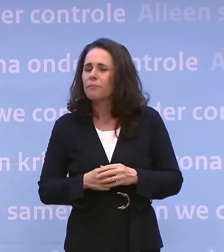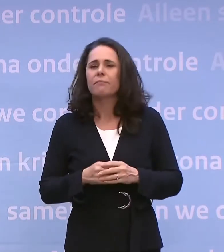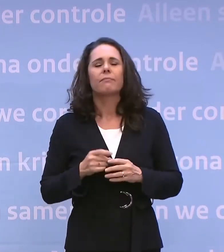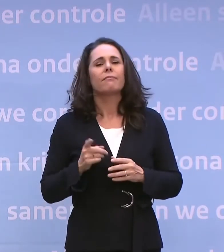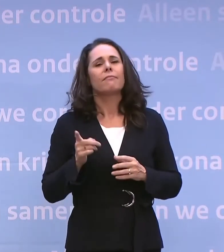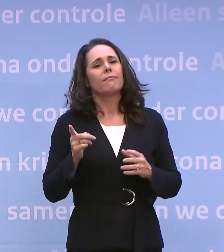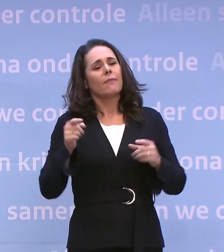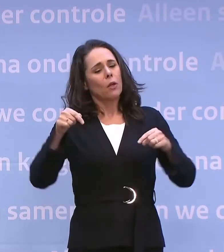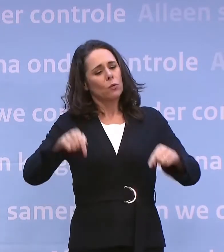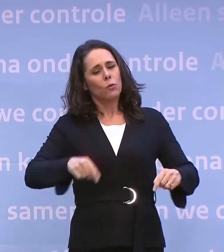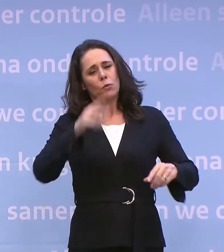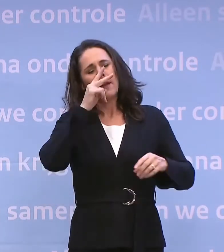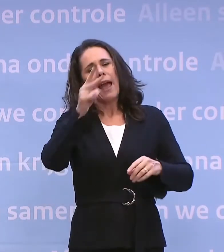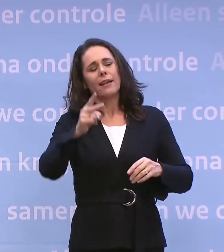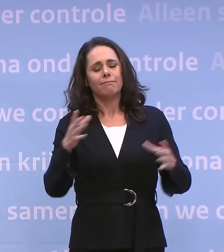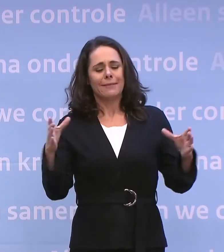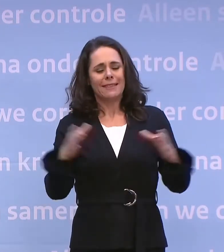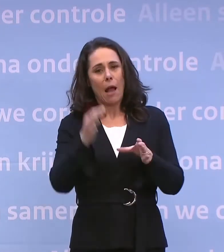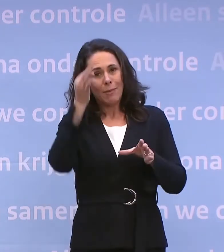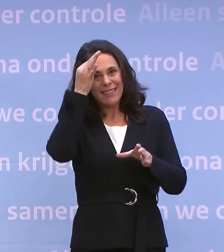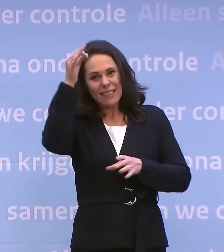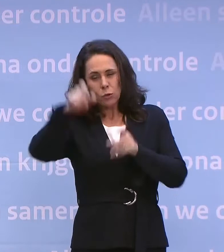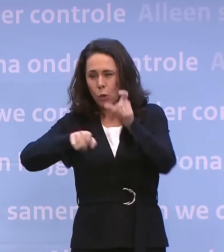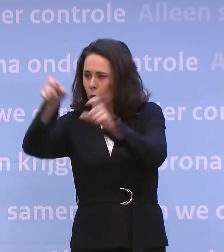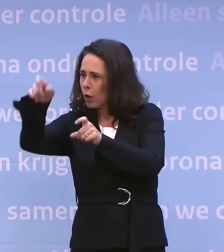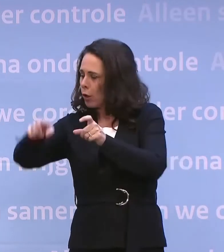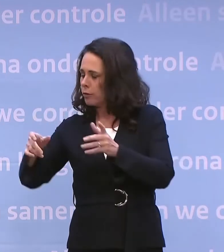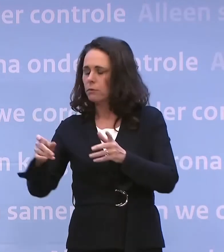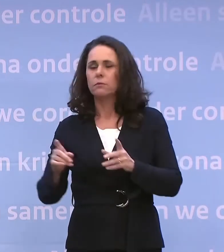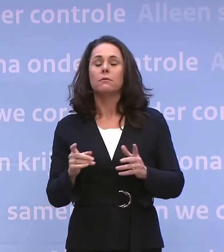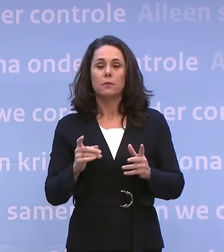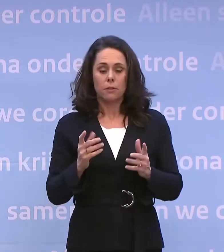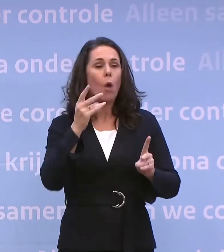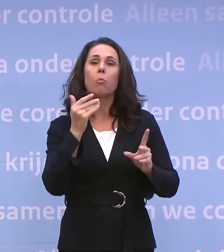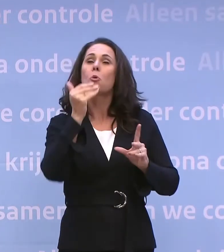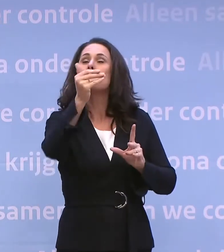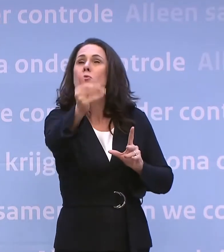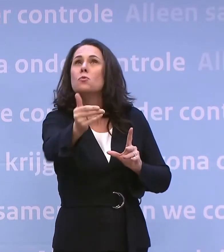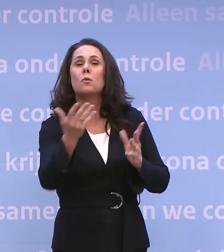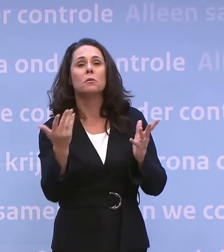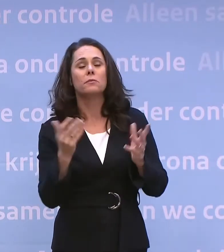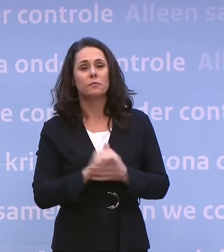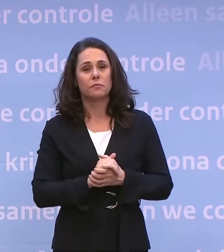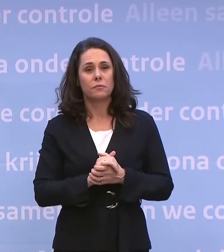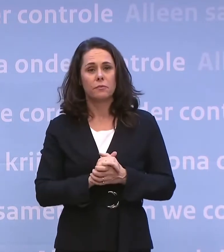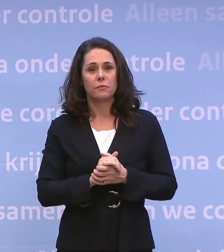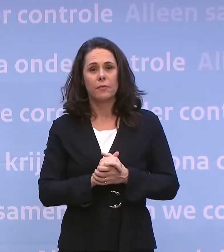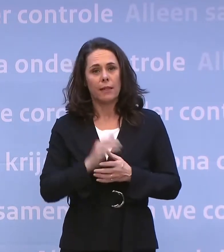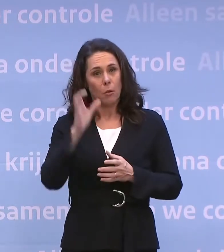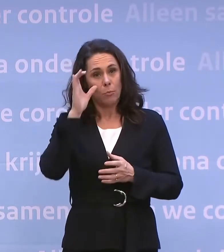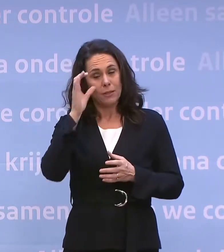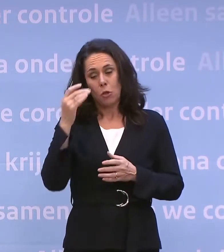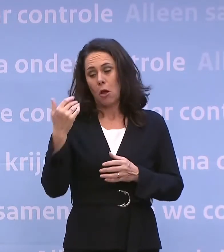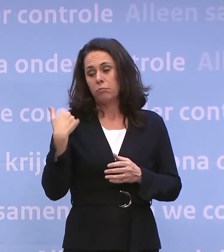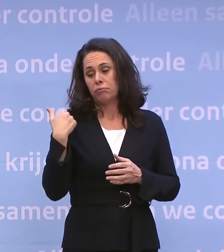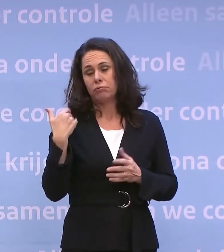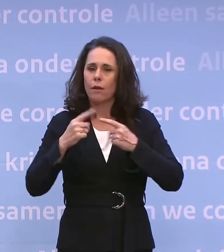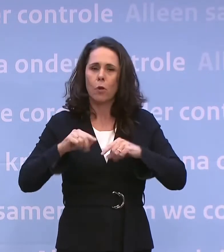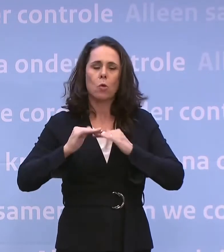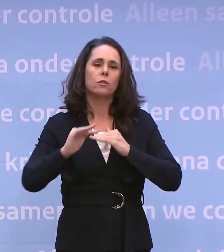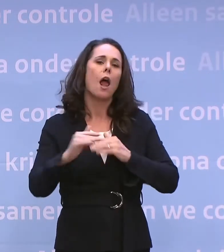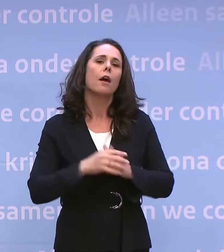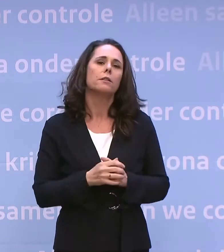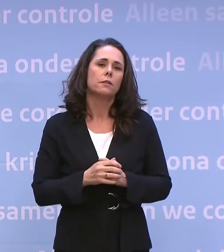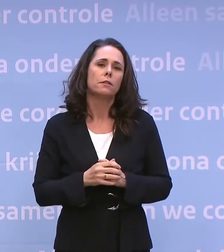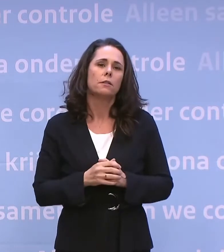kijken natuurlijk met de deskundigen is, wat gebeurt er als je iets verruimt? En dan zegt zo'n bioscoop tegen mij, of tegen Erik Wiebes,